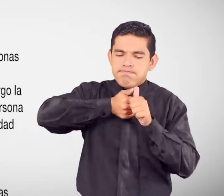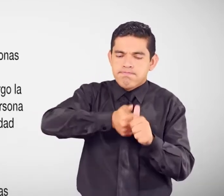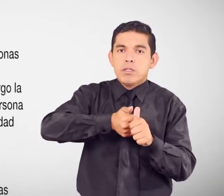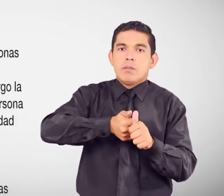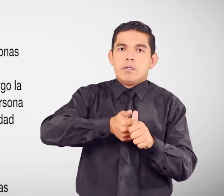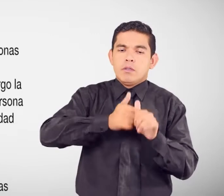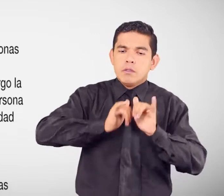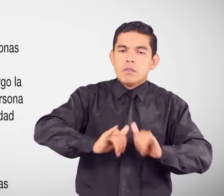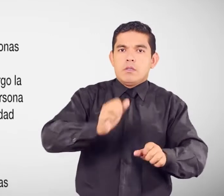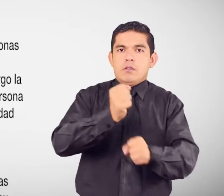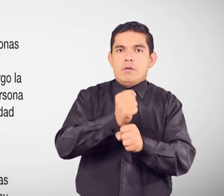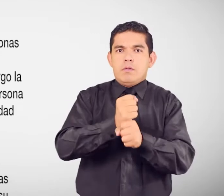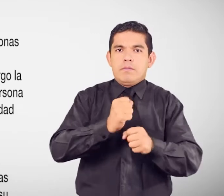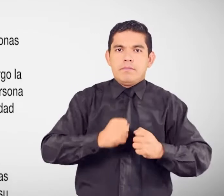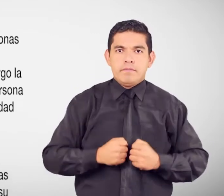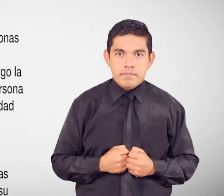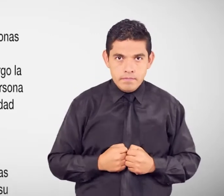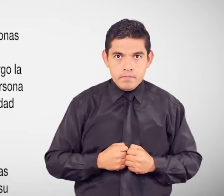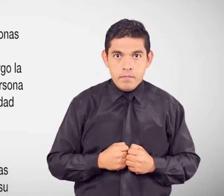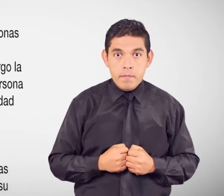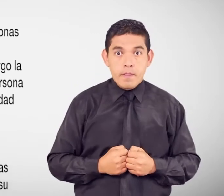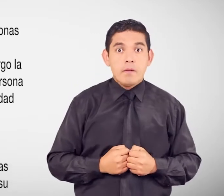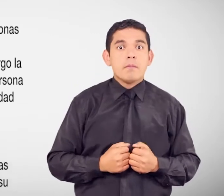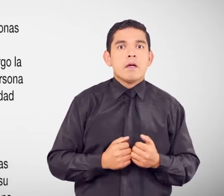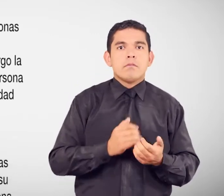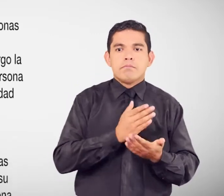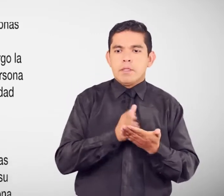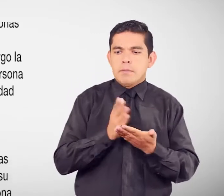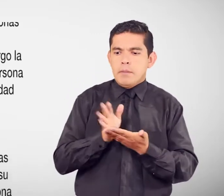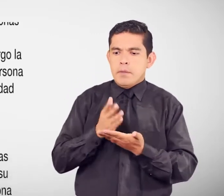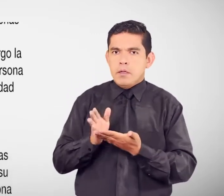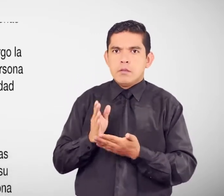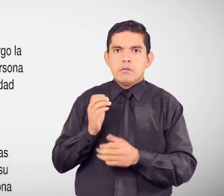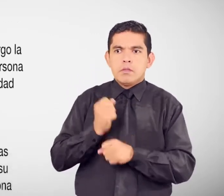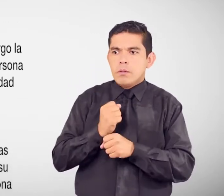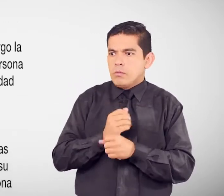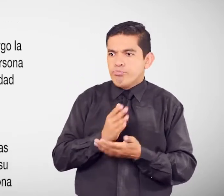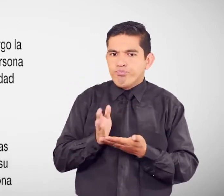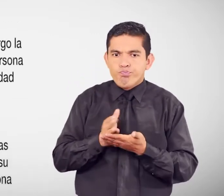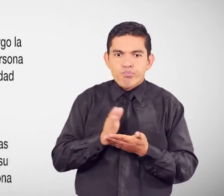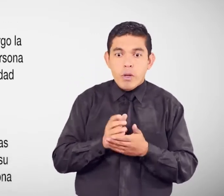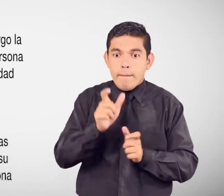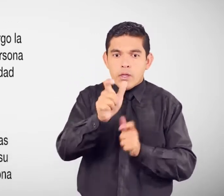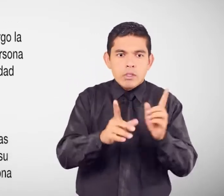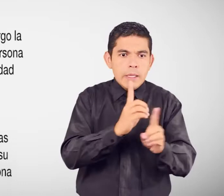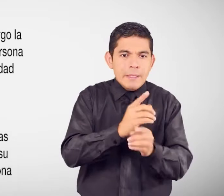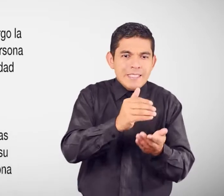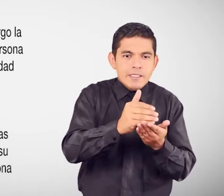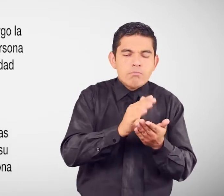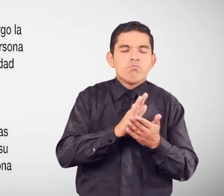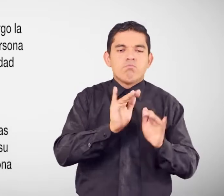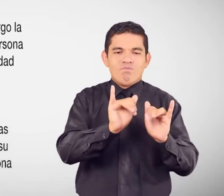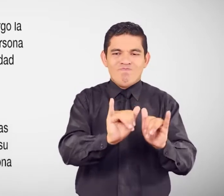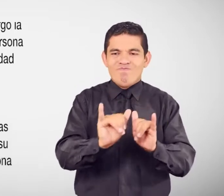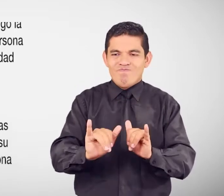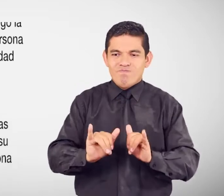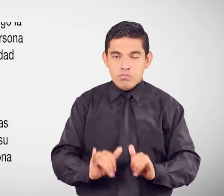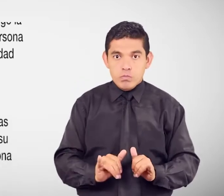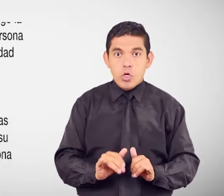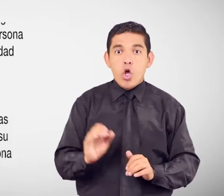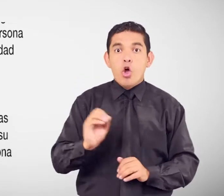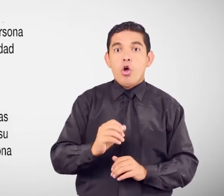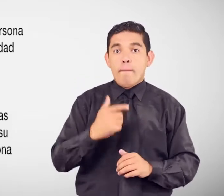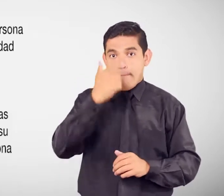Para la supresión de puestos No se consideran los que ocupan las personas con discapacidad O quienes tengan a su cuidado